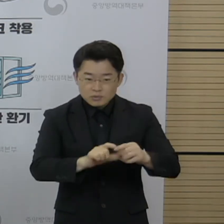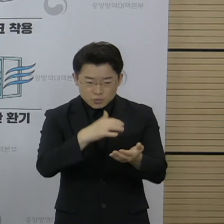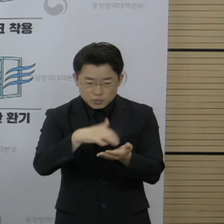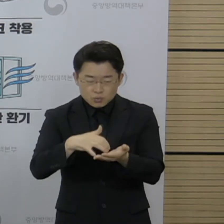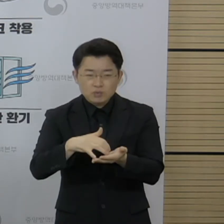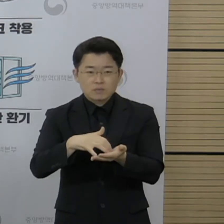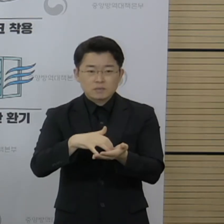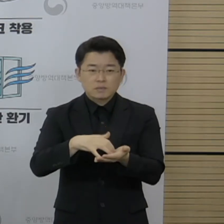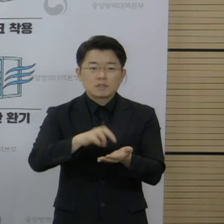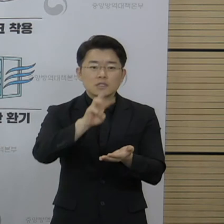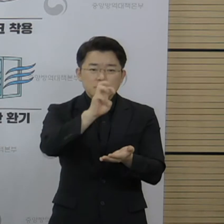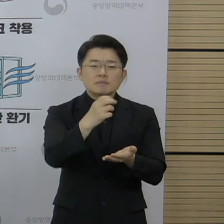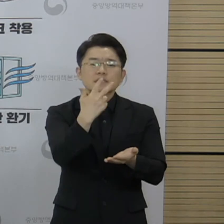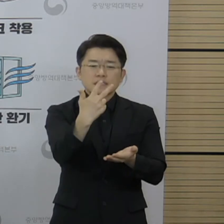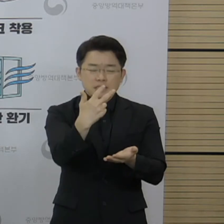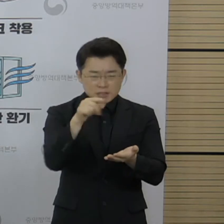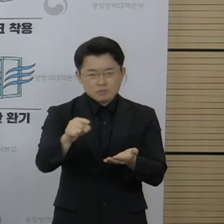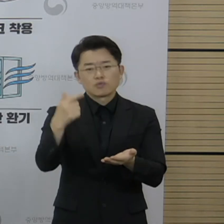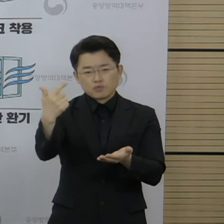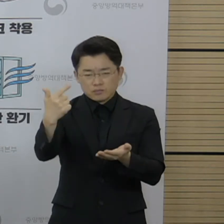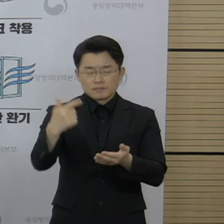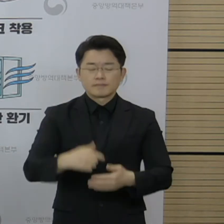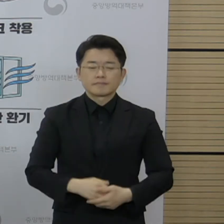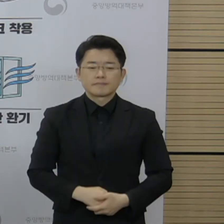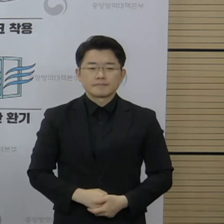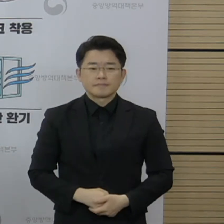규모는 37.6명이었습니다.